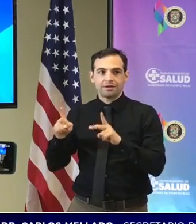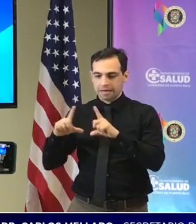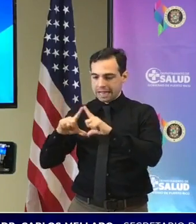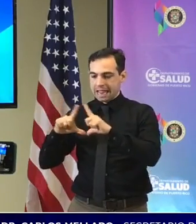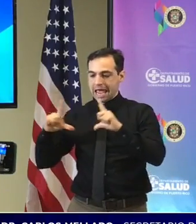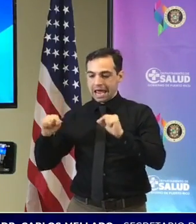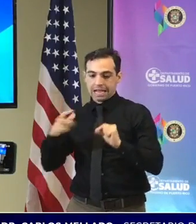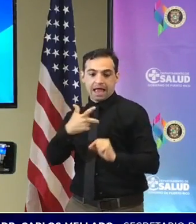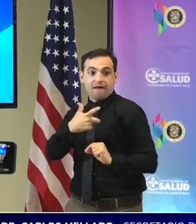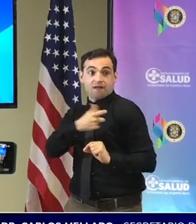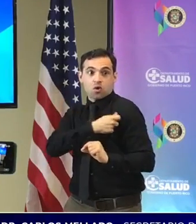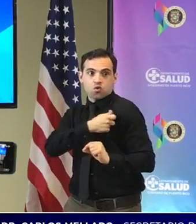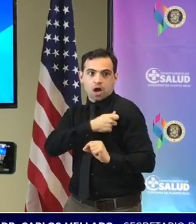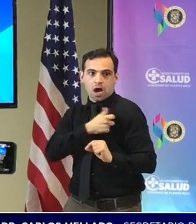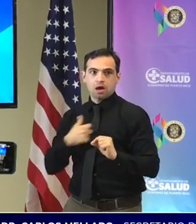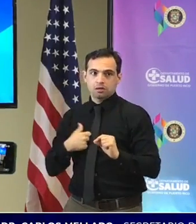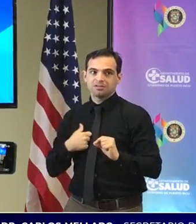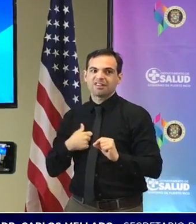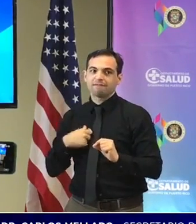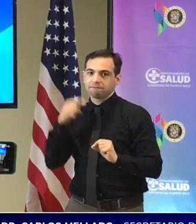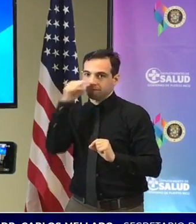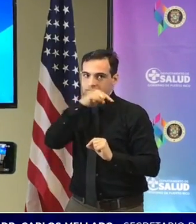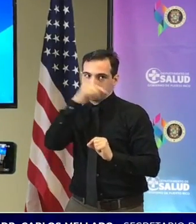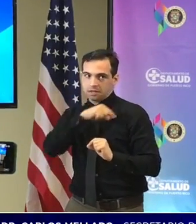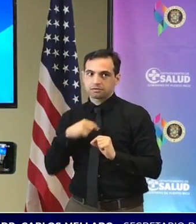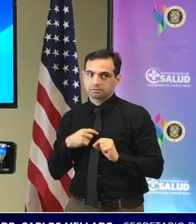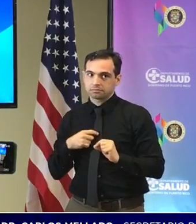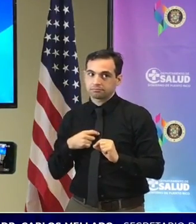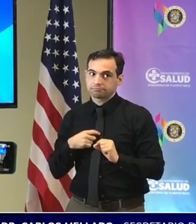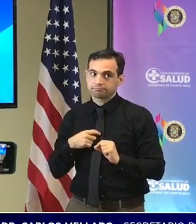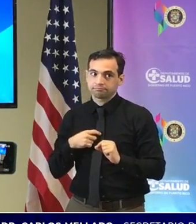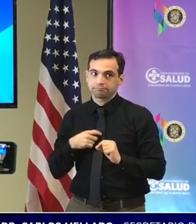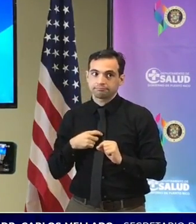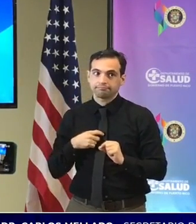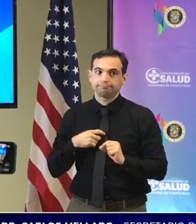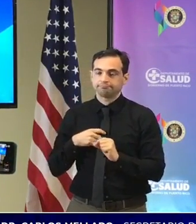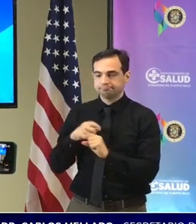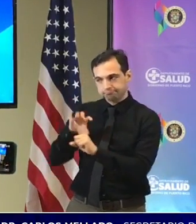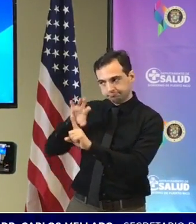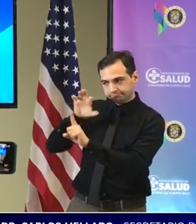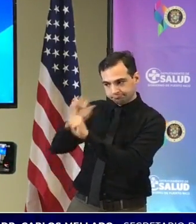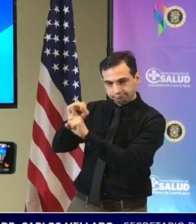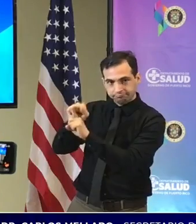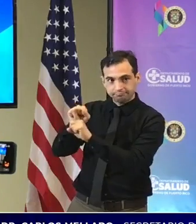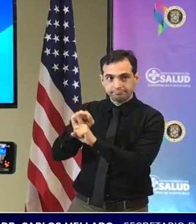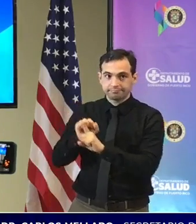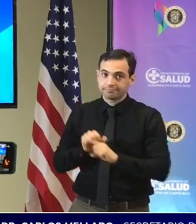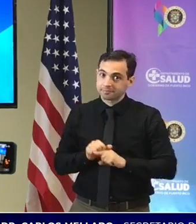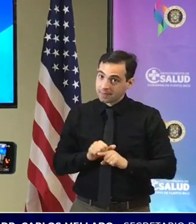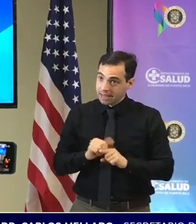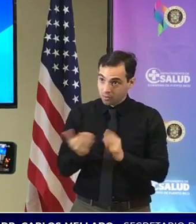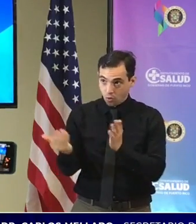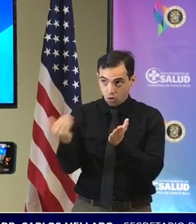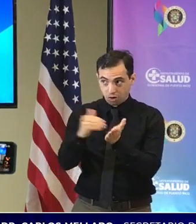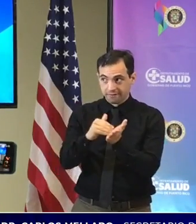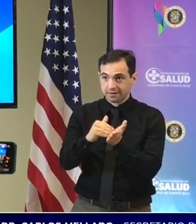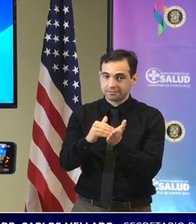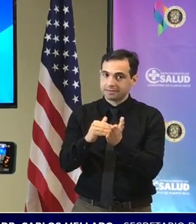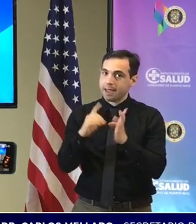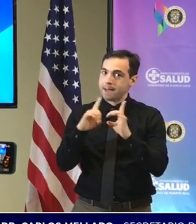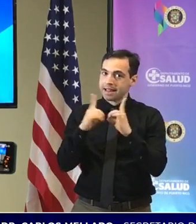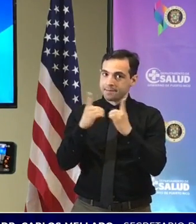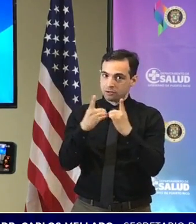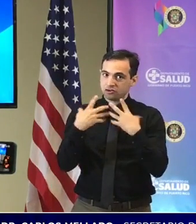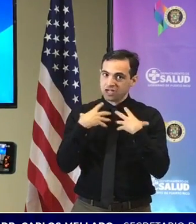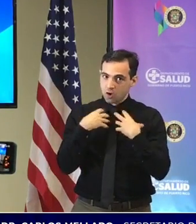falsificado la tarjeta vuelvo y repito el departamento de salud estuvo para velar porque